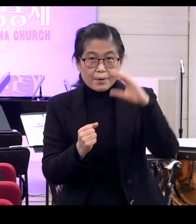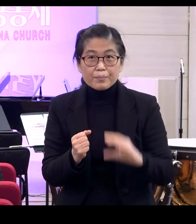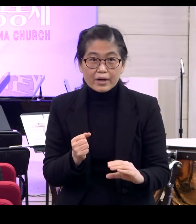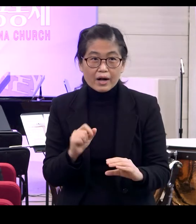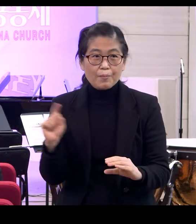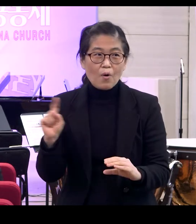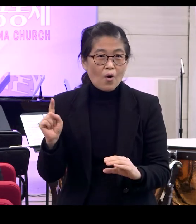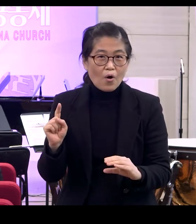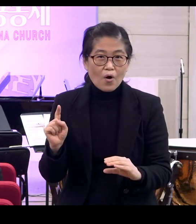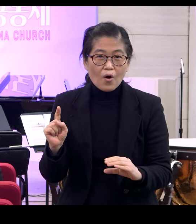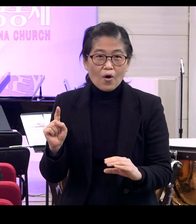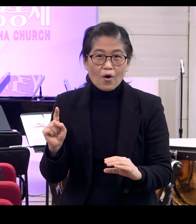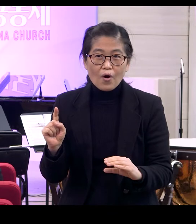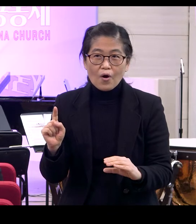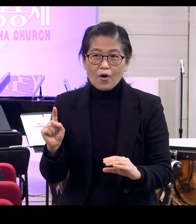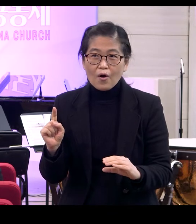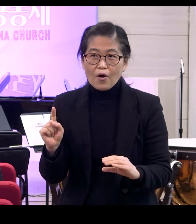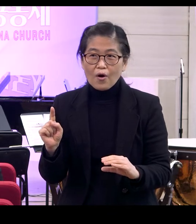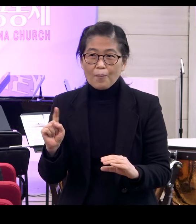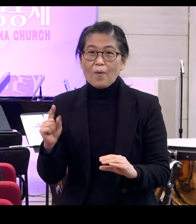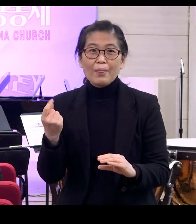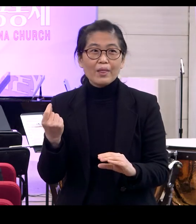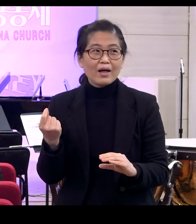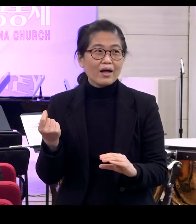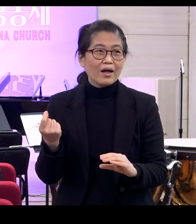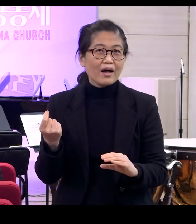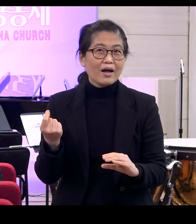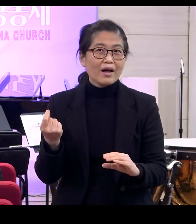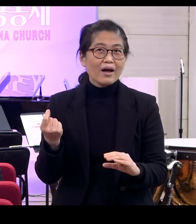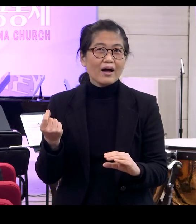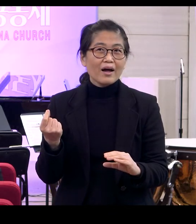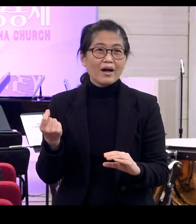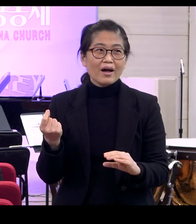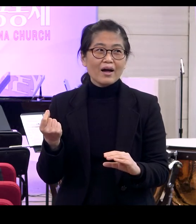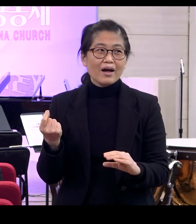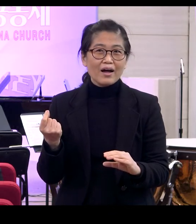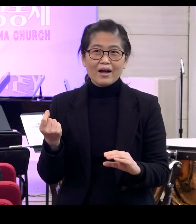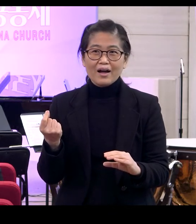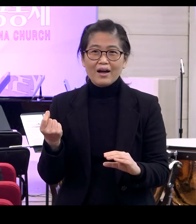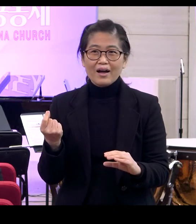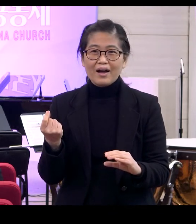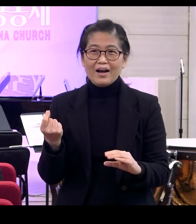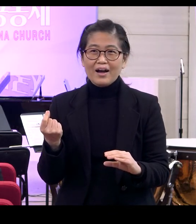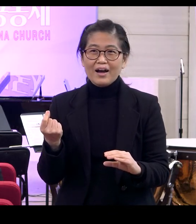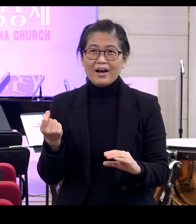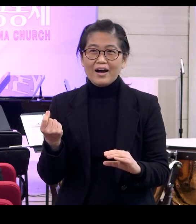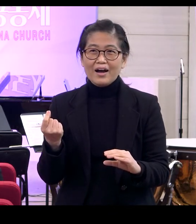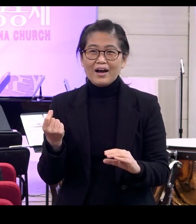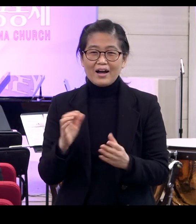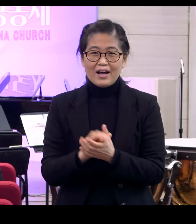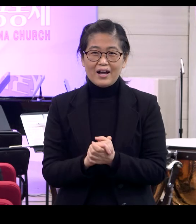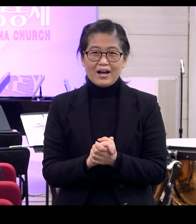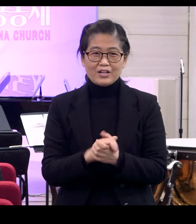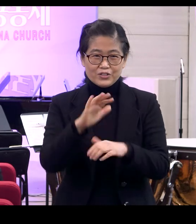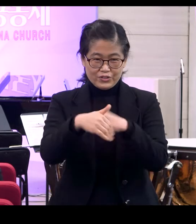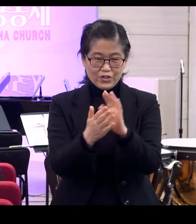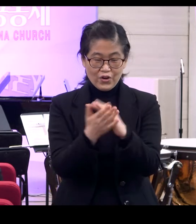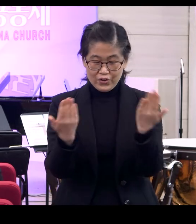미괄식입니까? 예, 여러분 그렇습니다 이 성경의 창조